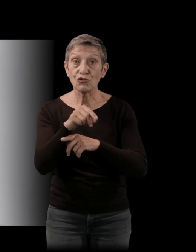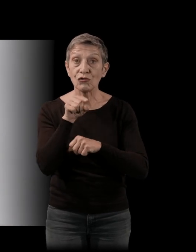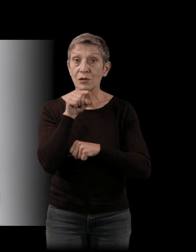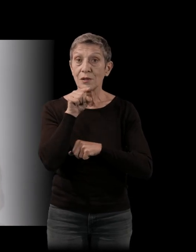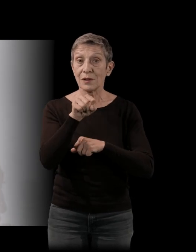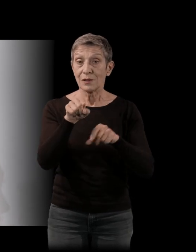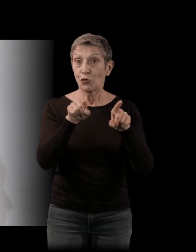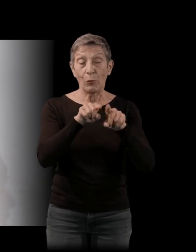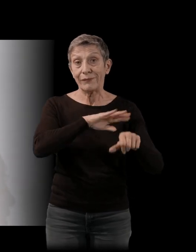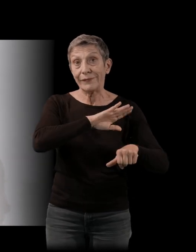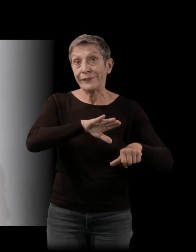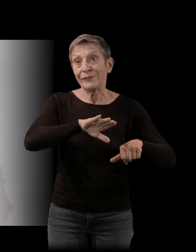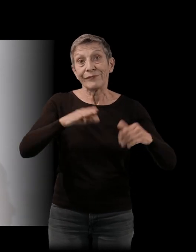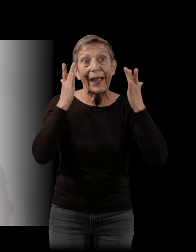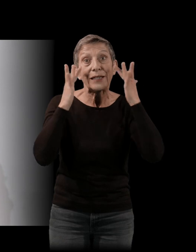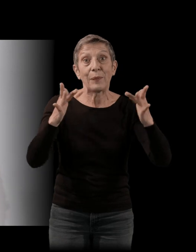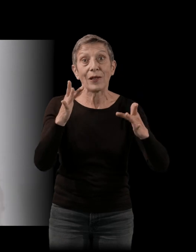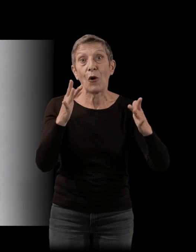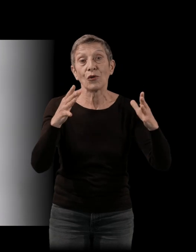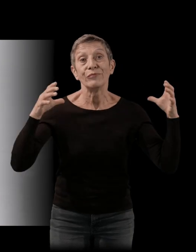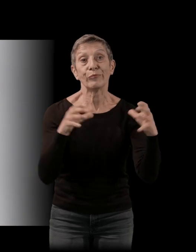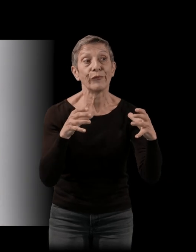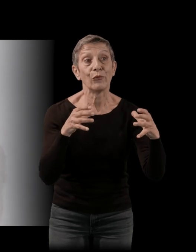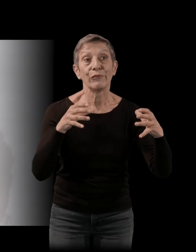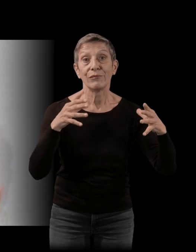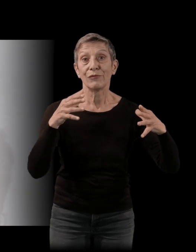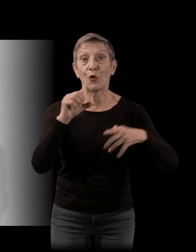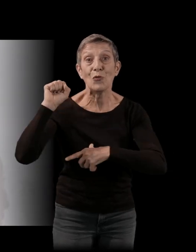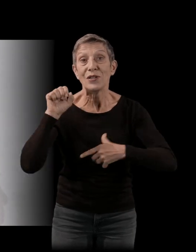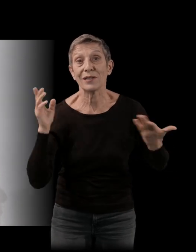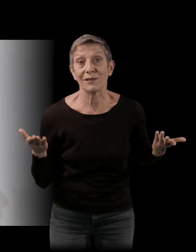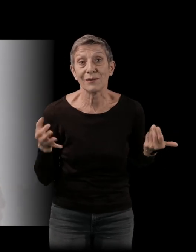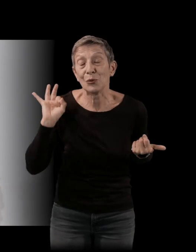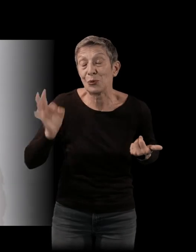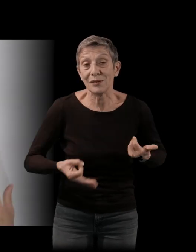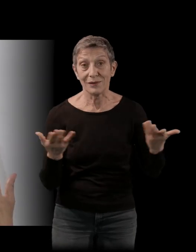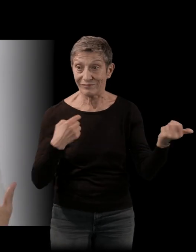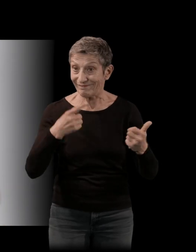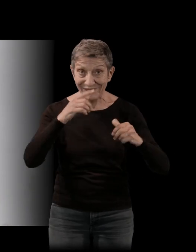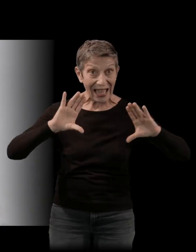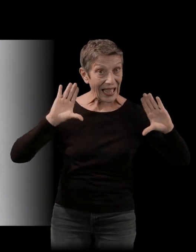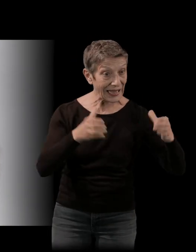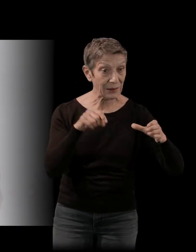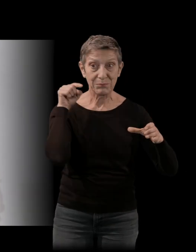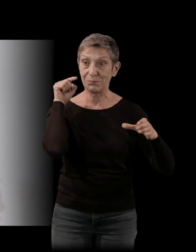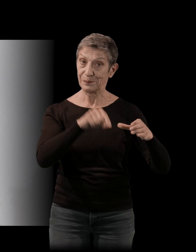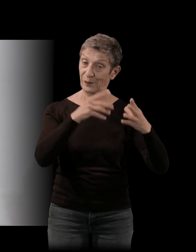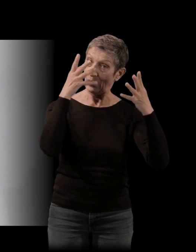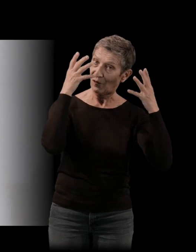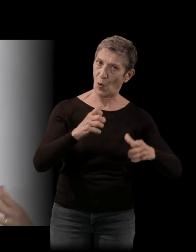communiste. Et c'est vrai qu'il y un peu de ça. On sent que c'est une équipe qui a voulu porter ce film. Il y a la